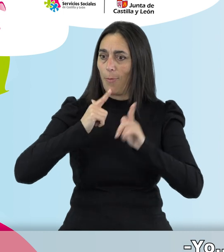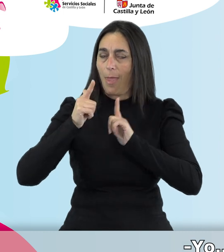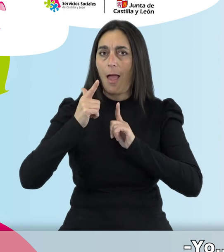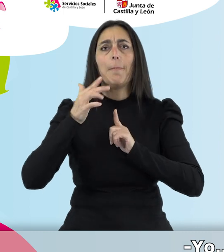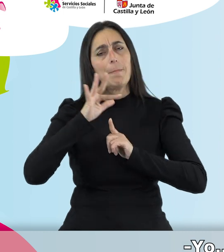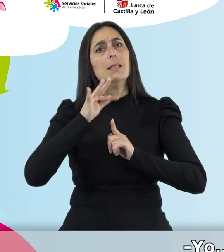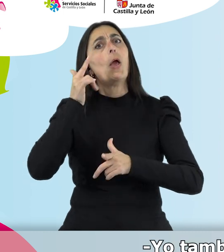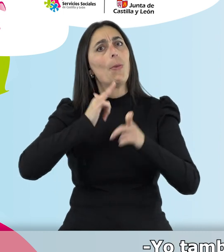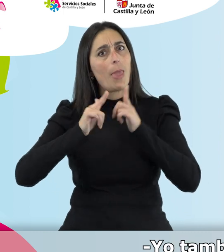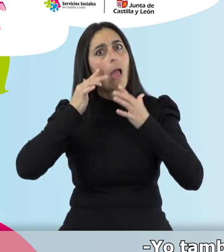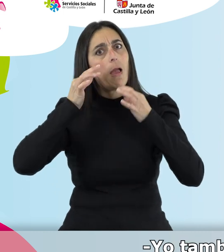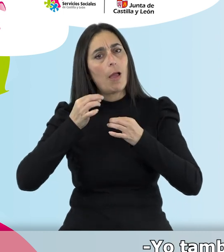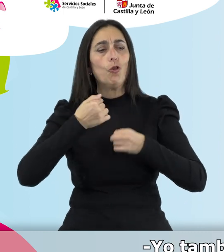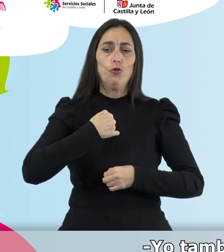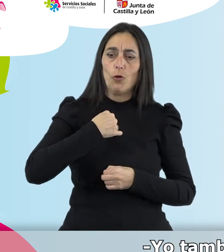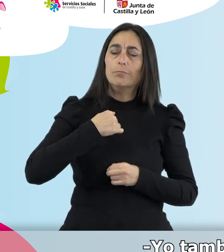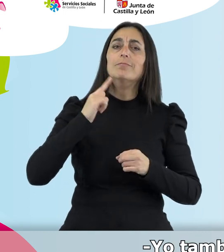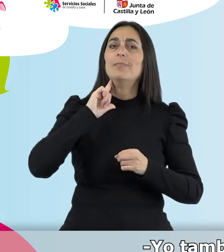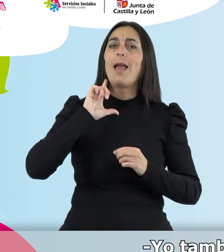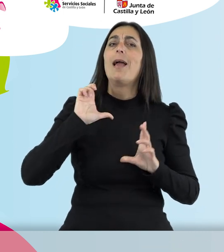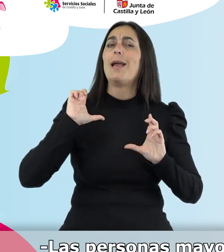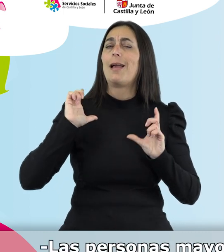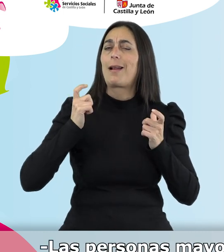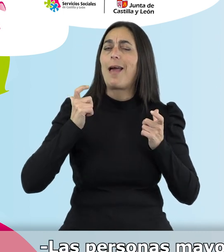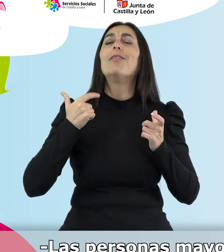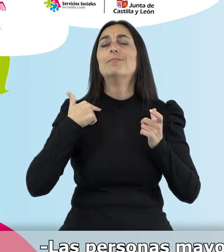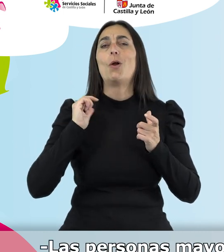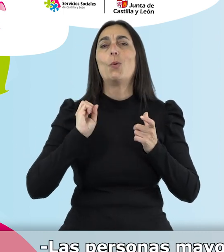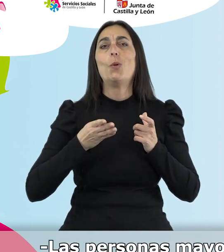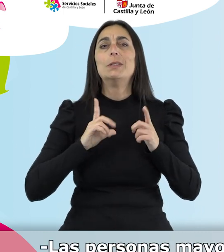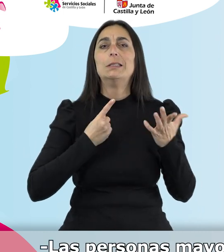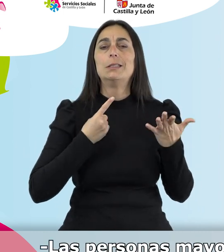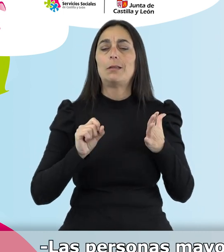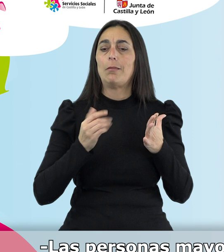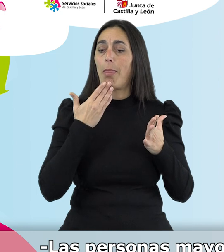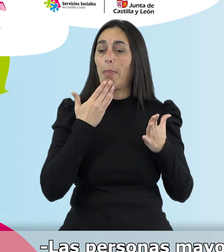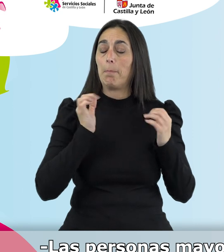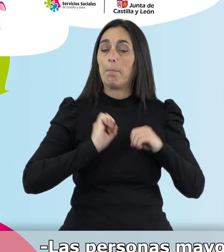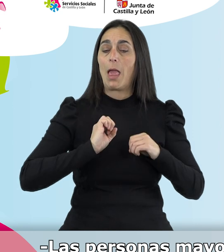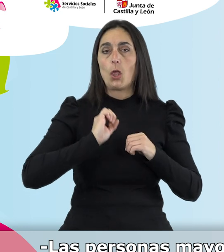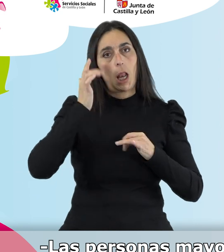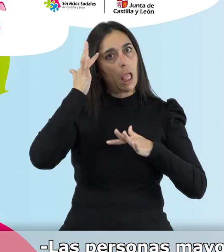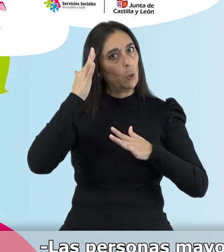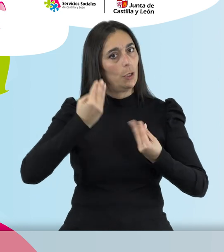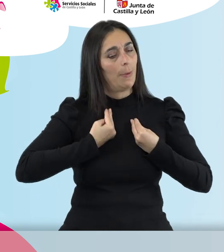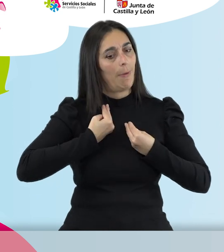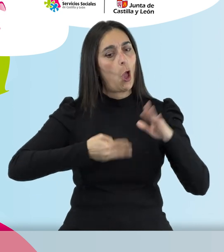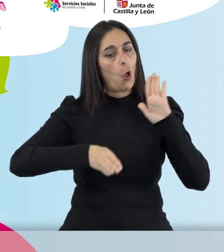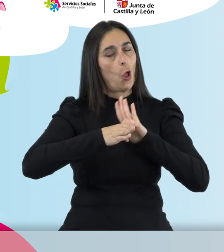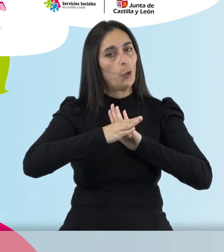Yo también escucho el Club de los 60. Las personas mayores necesitamos seguir teniendo ilusión de vivir.